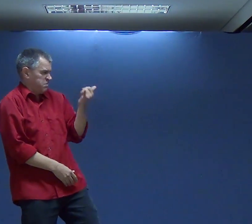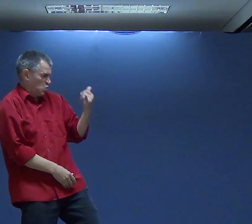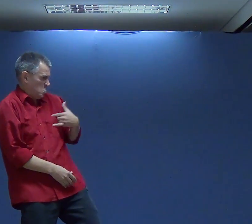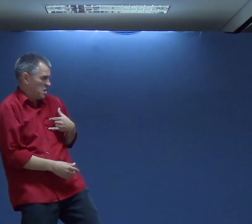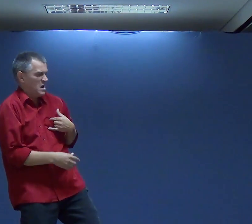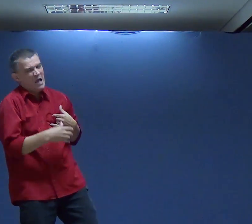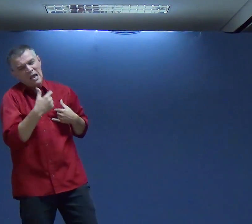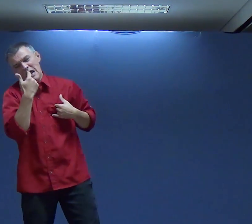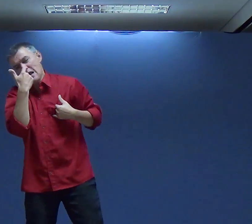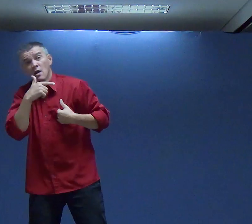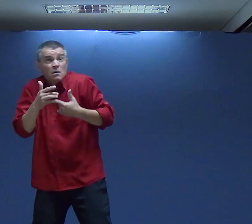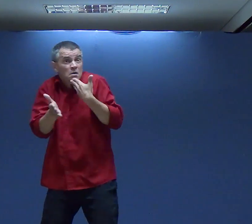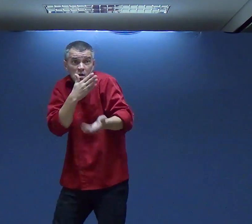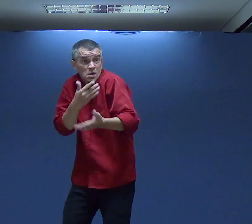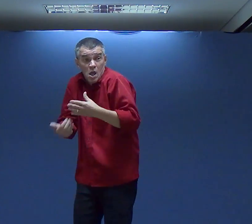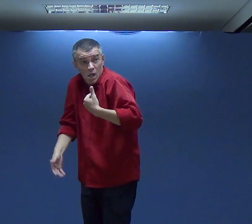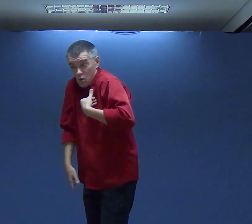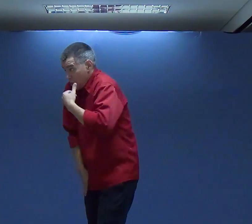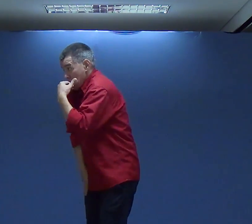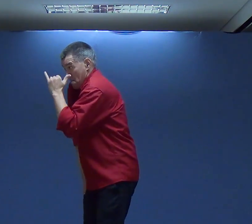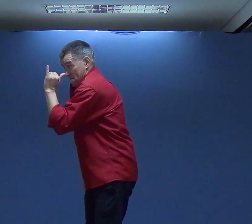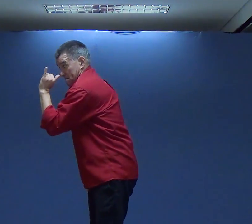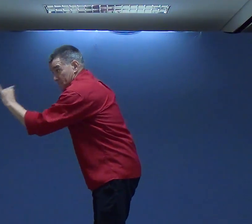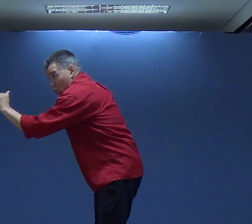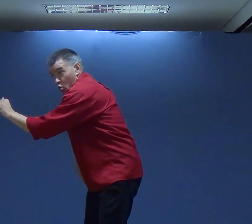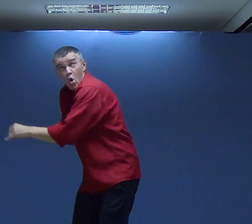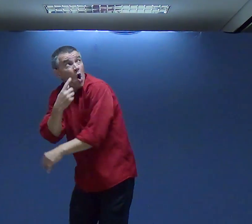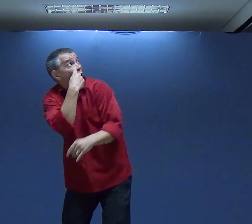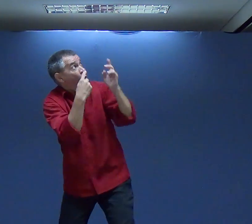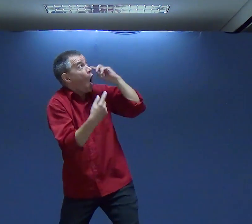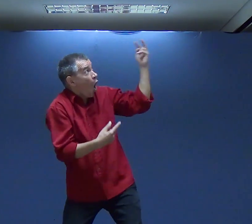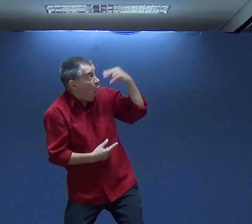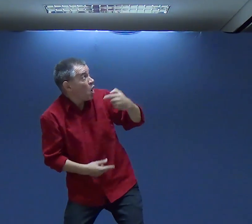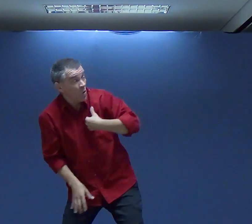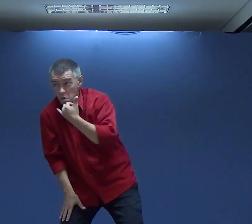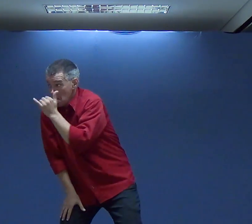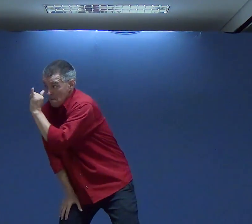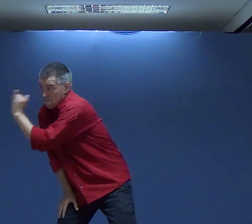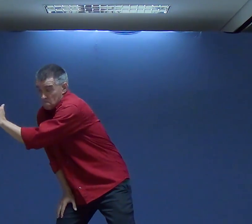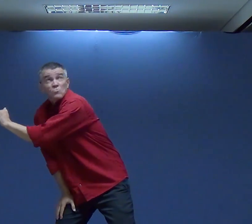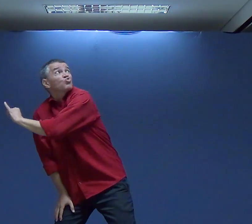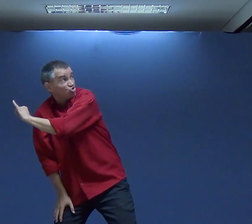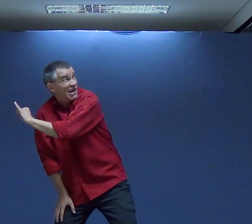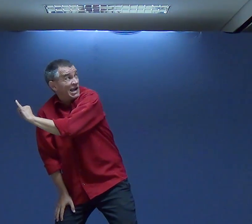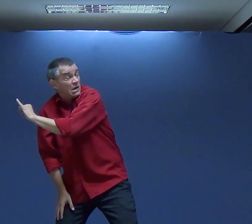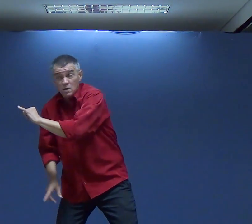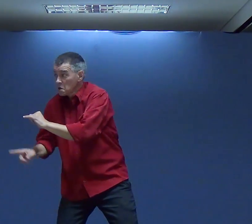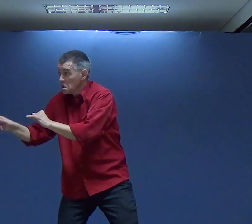De repente Não sei qual é a Chique daquela Pessoa Mas Deus